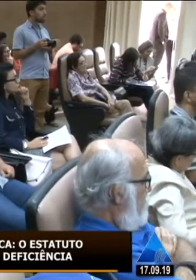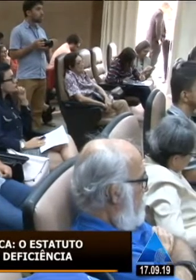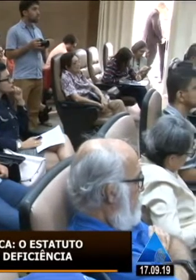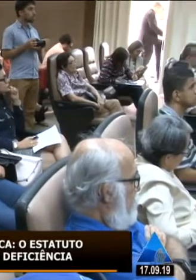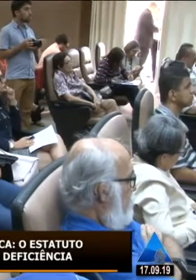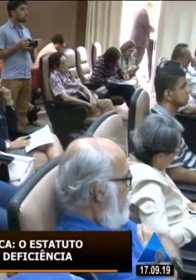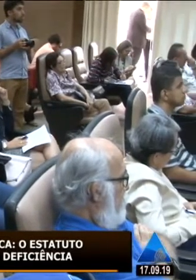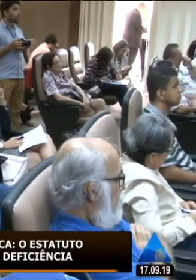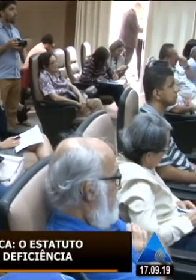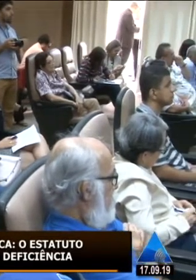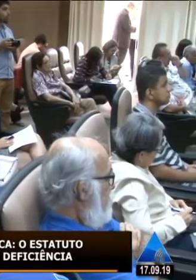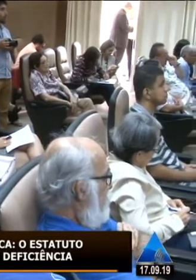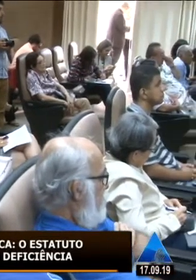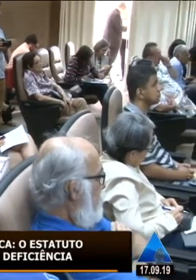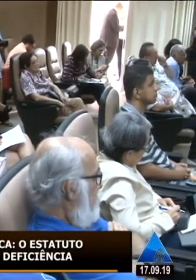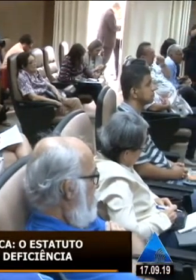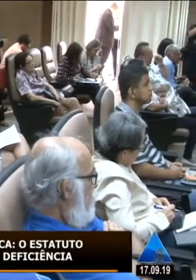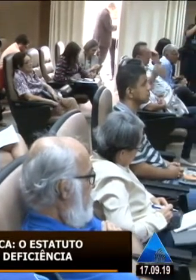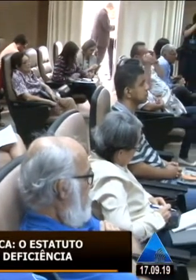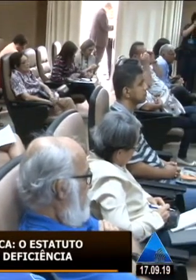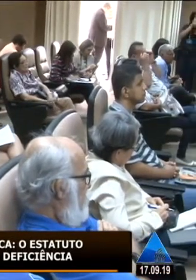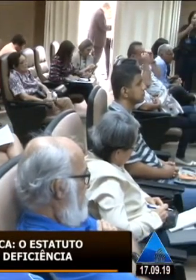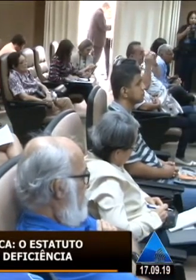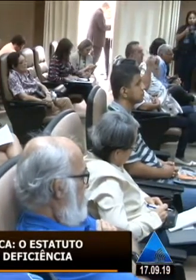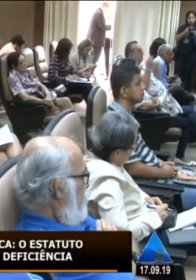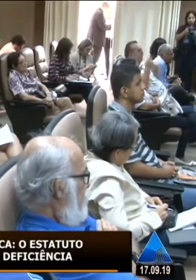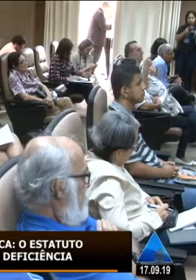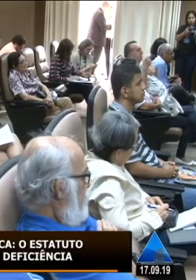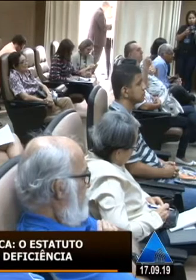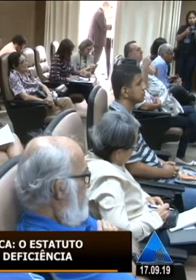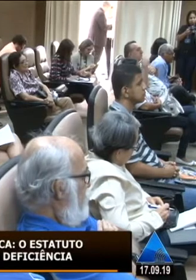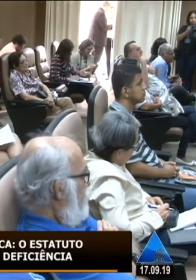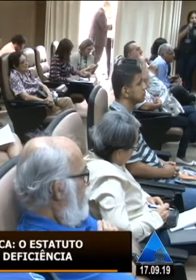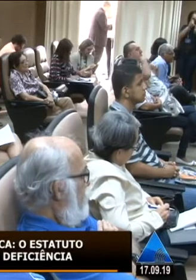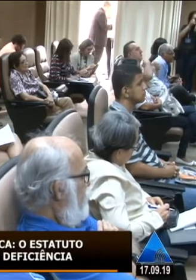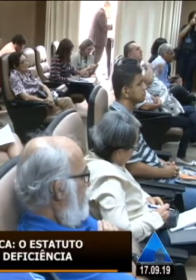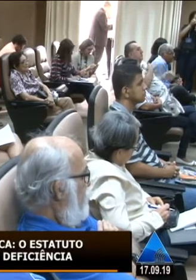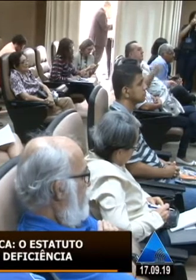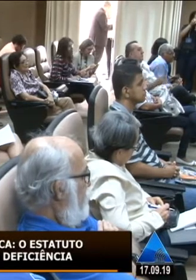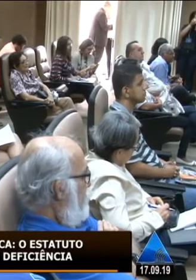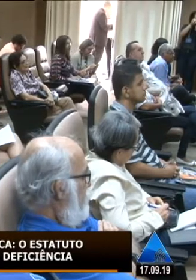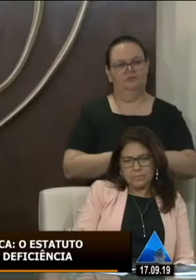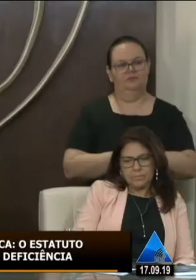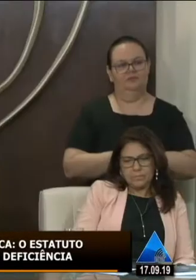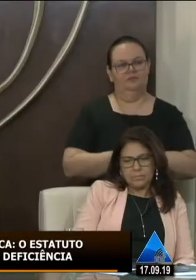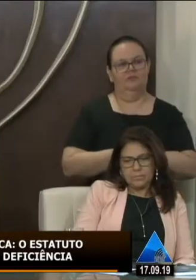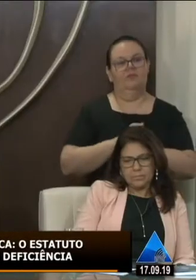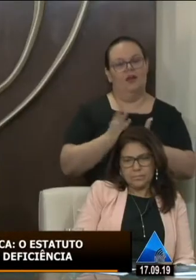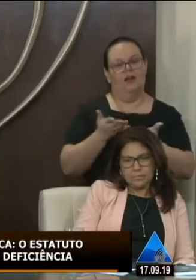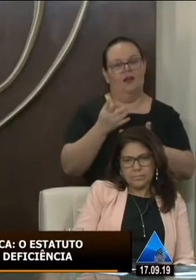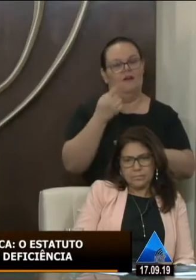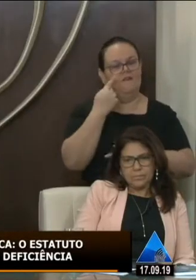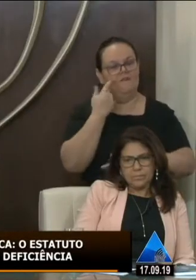porque ele não consegue se expressar como uma pessoa como costumo dizer como uma pessoa normal que a gente escuta demais isso